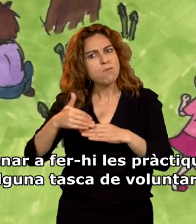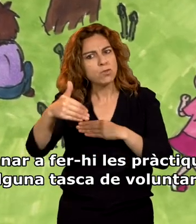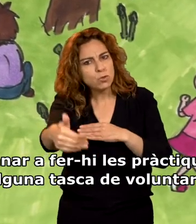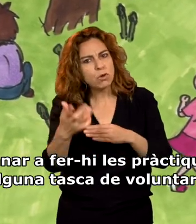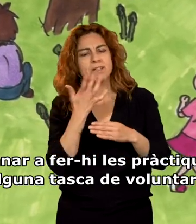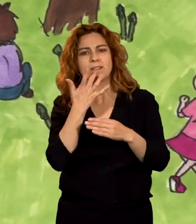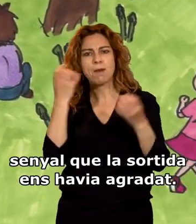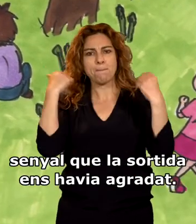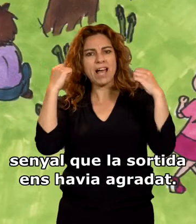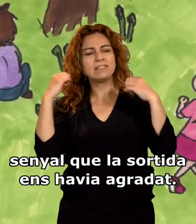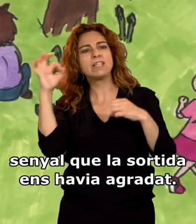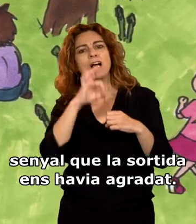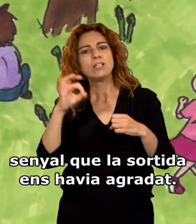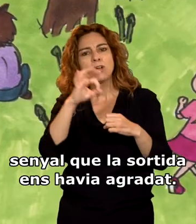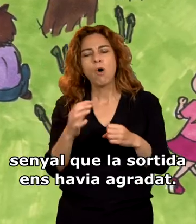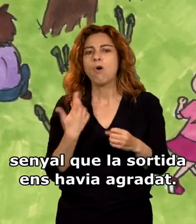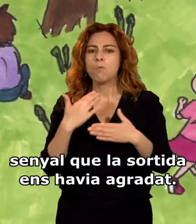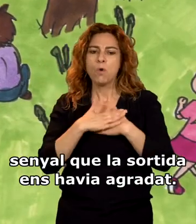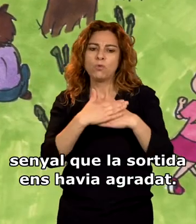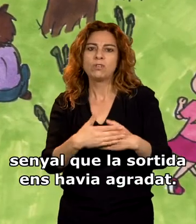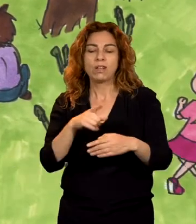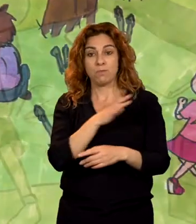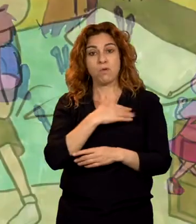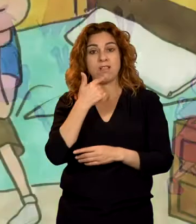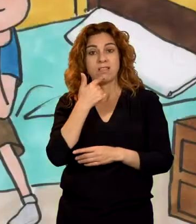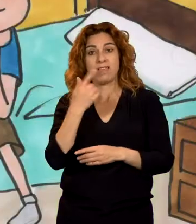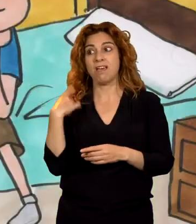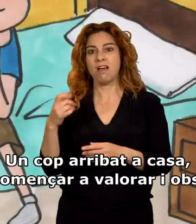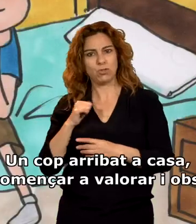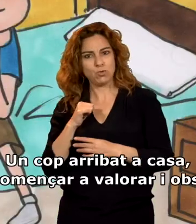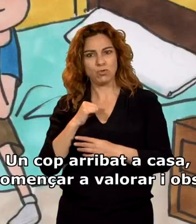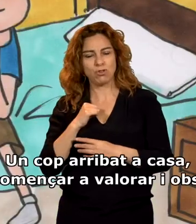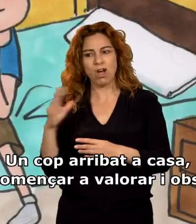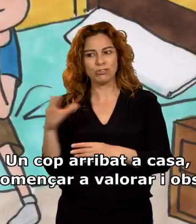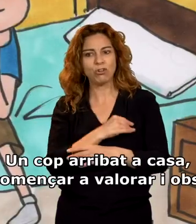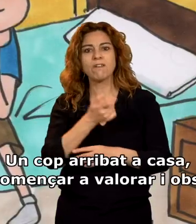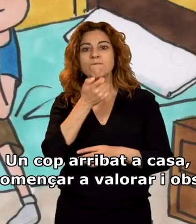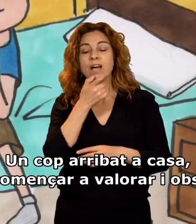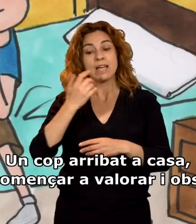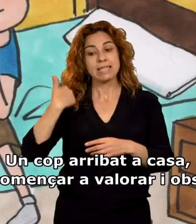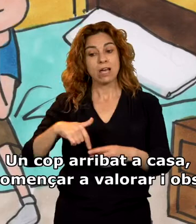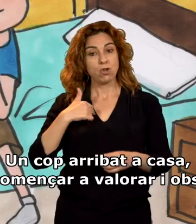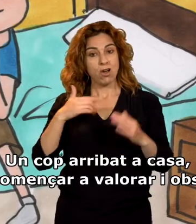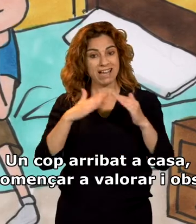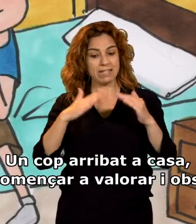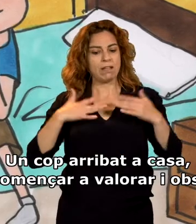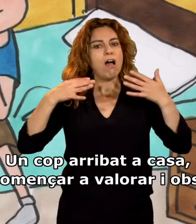les pràctiques o alguna tasca de voluntariat, senyal que la sortida ens havia agradat. Un cop arribat a casa, vaig